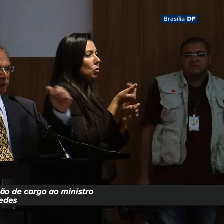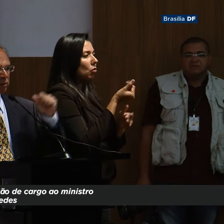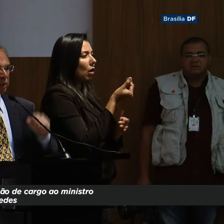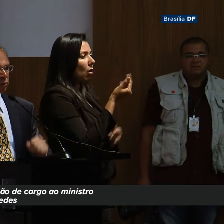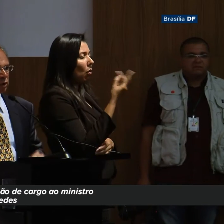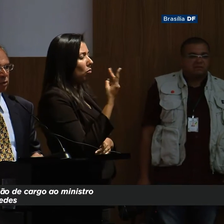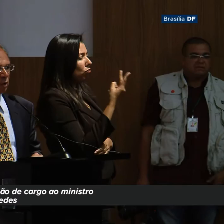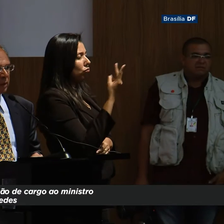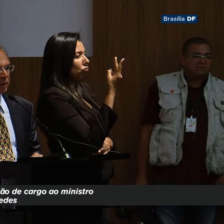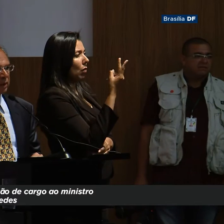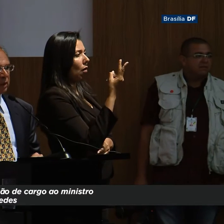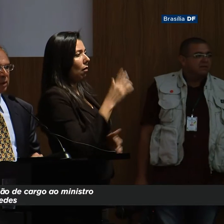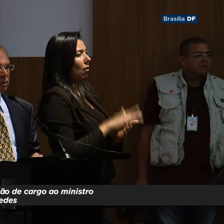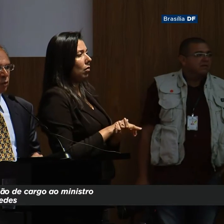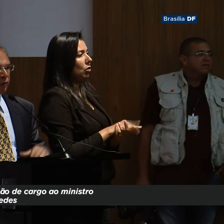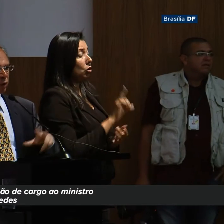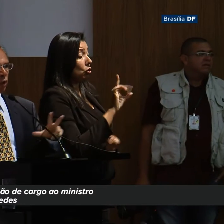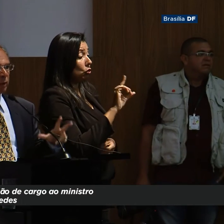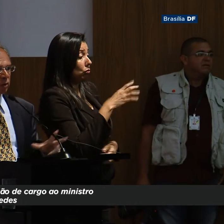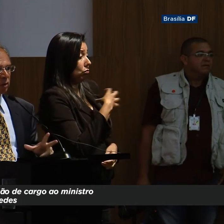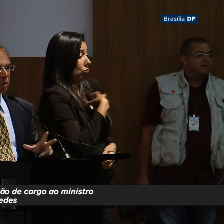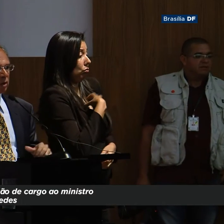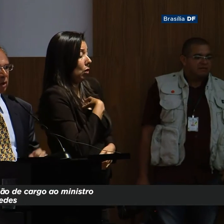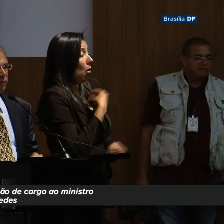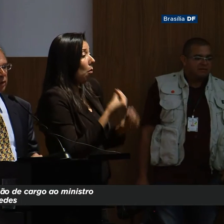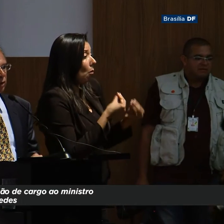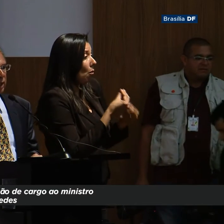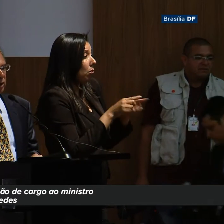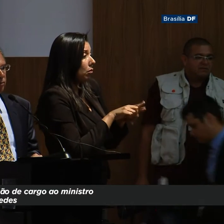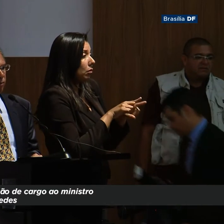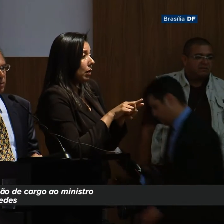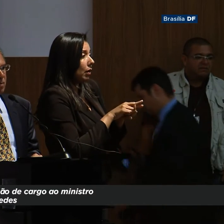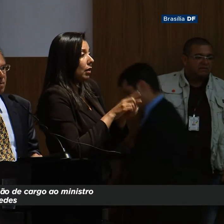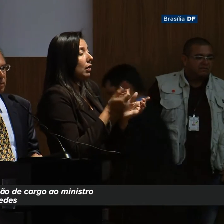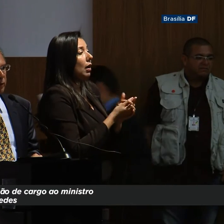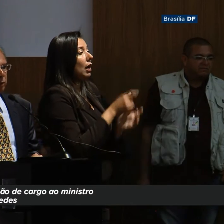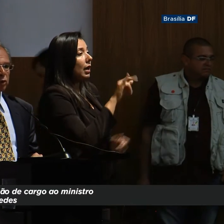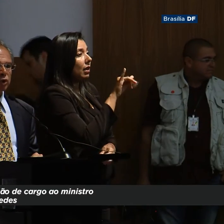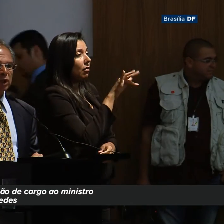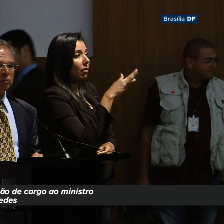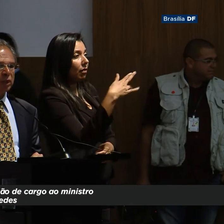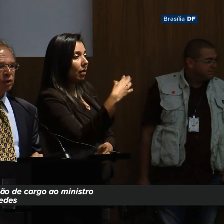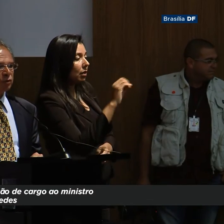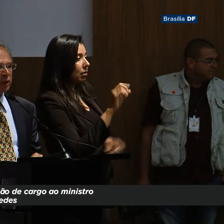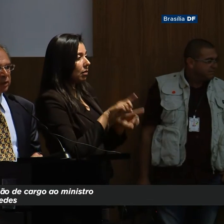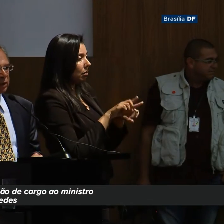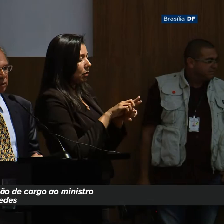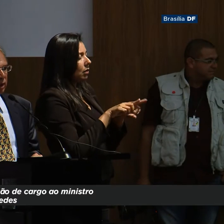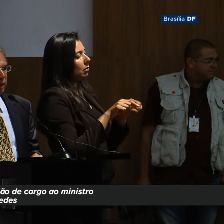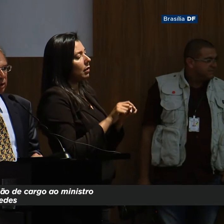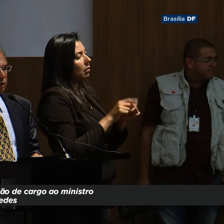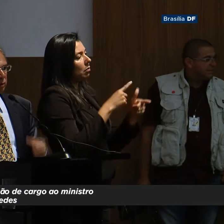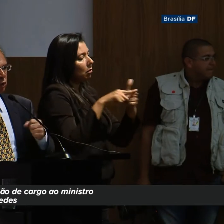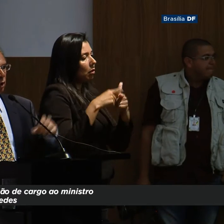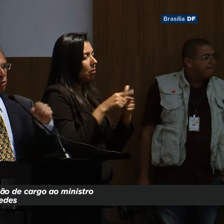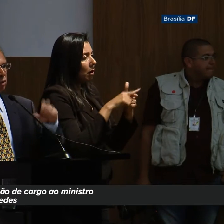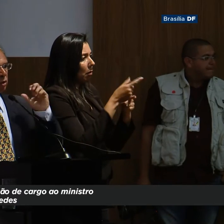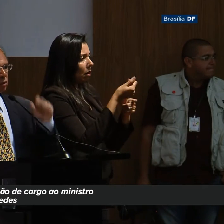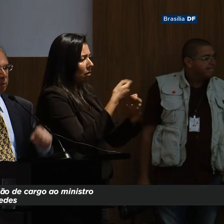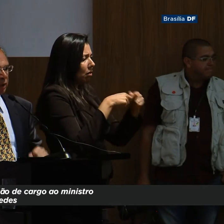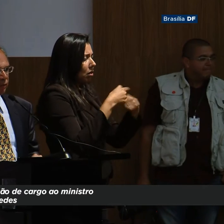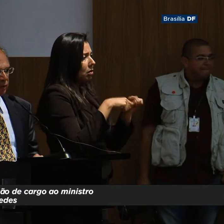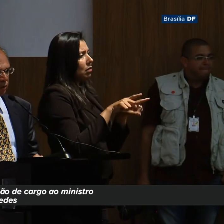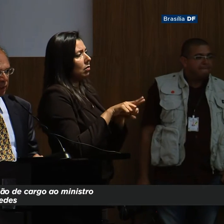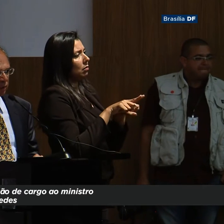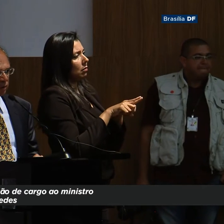aceleração de preços era um sintoma do fenômeno inflacionário. Depois, congelamos ativos financeiros. Tivemos dois